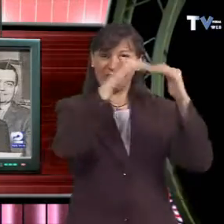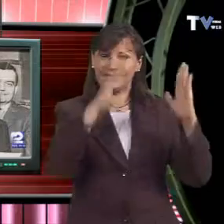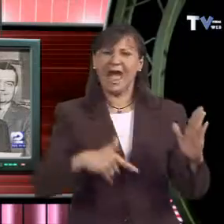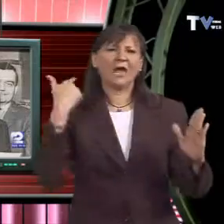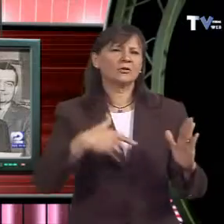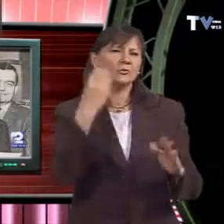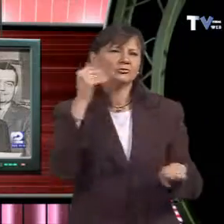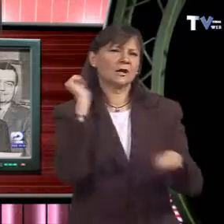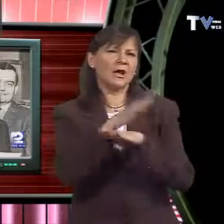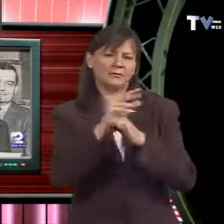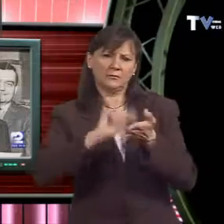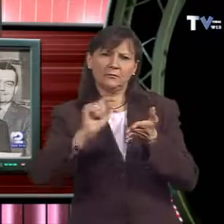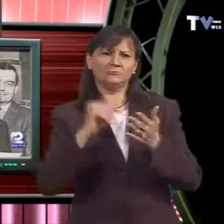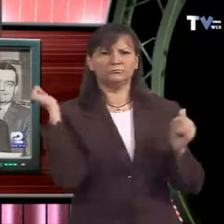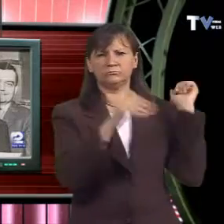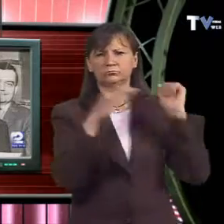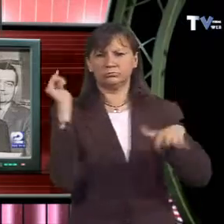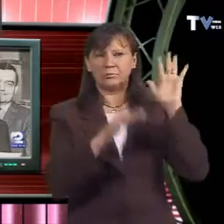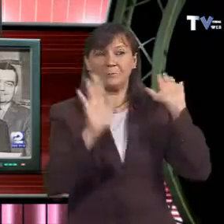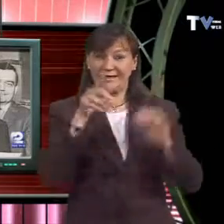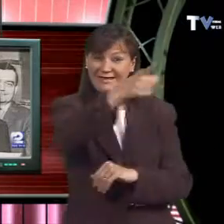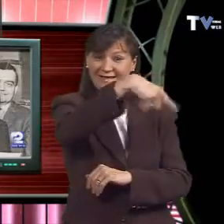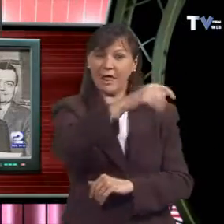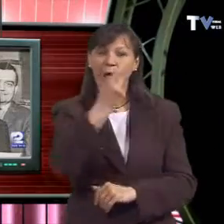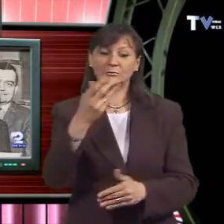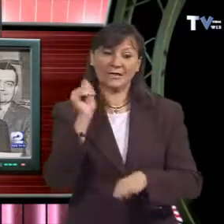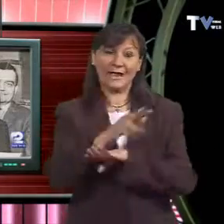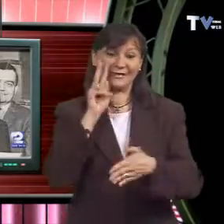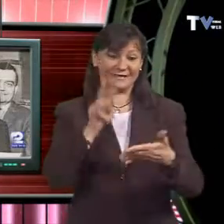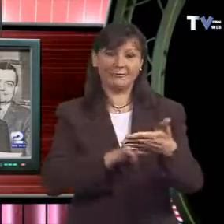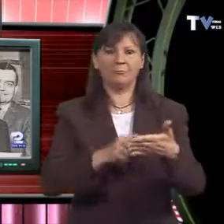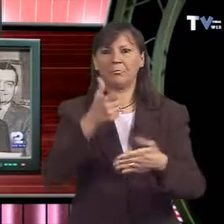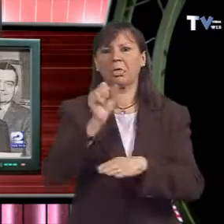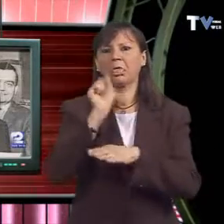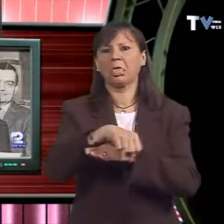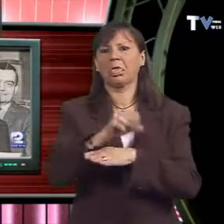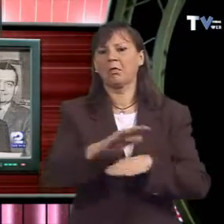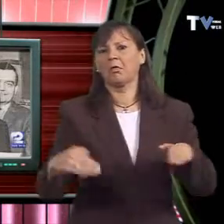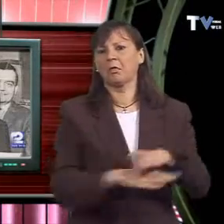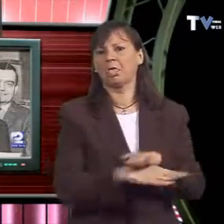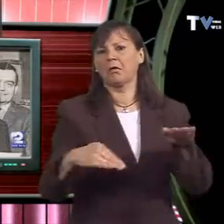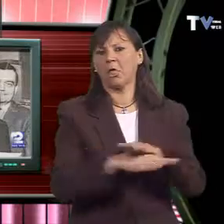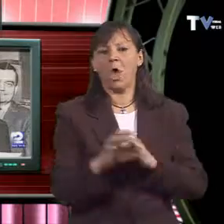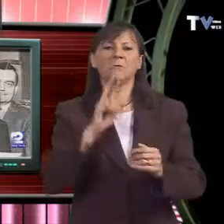2005, i encarregada de decidir les expulsions i les canonitzacions.